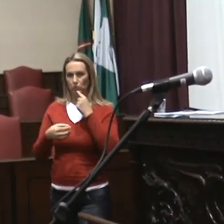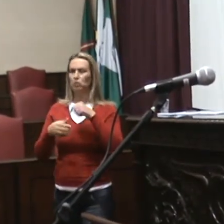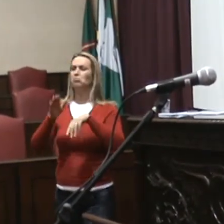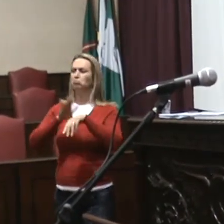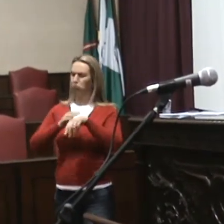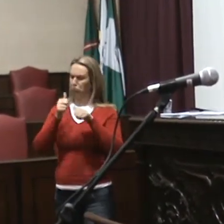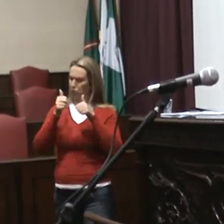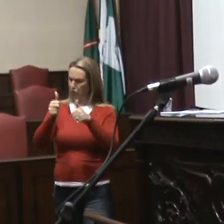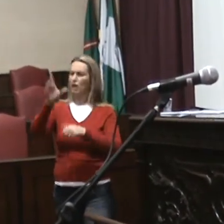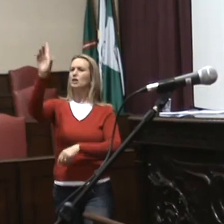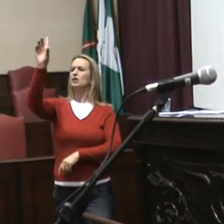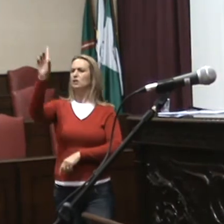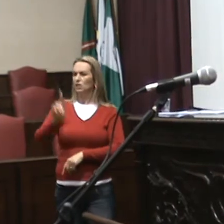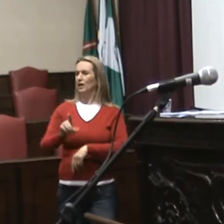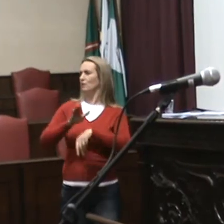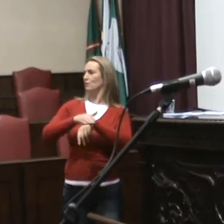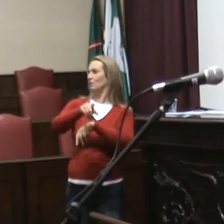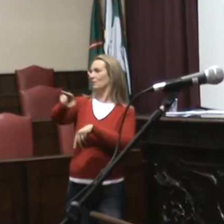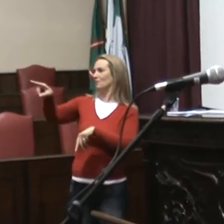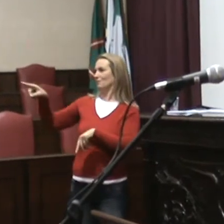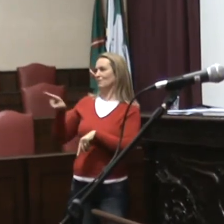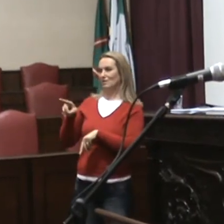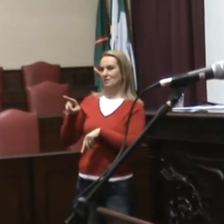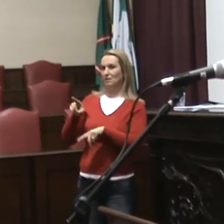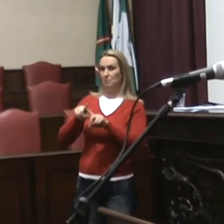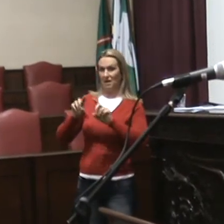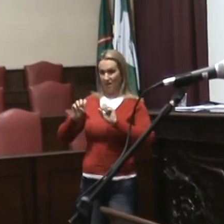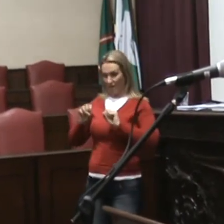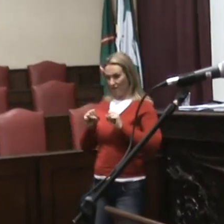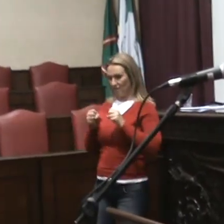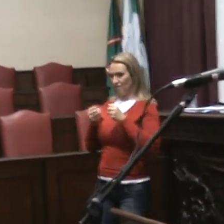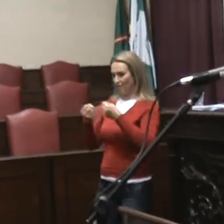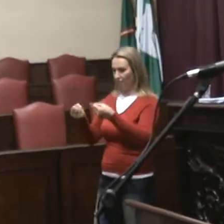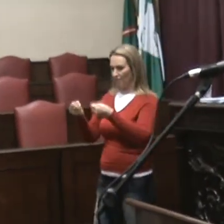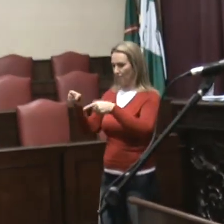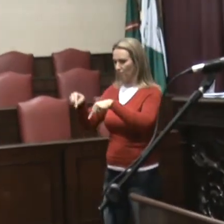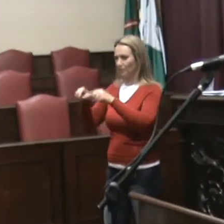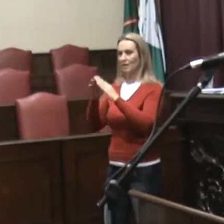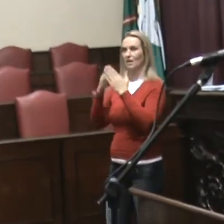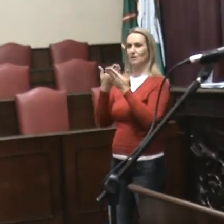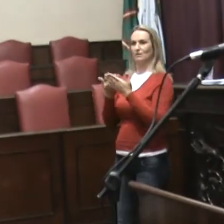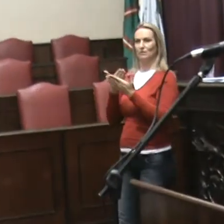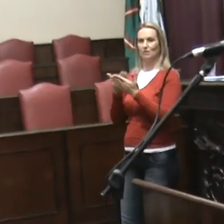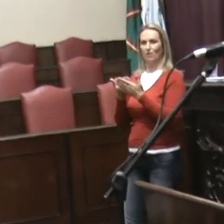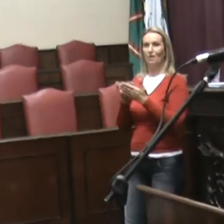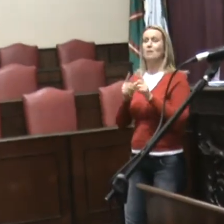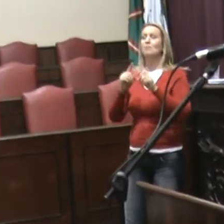Mas eu não sei se a escola é o melhor lugar para isso. Ao meu ver, a escola é o primeiro espaço democrático de convidência.